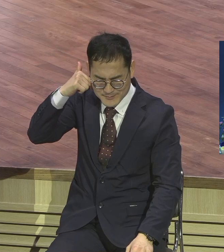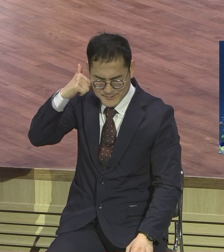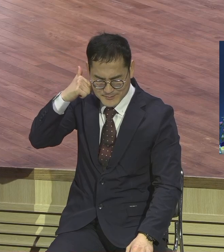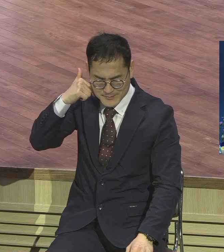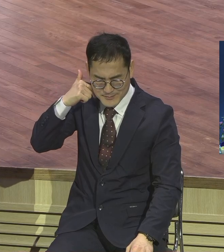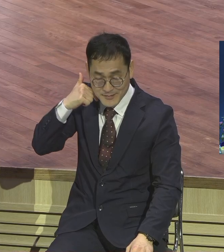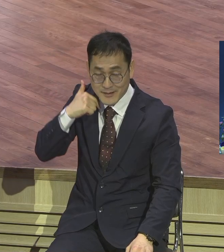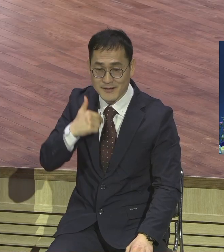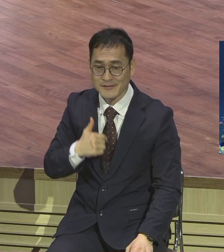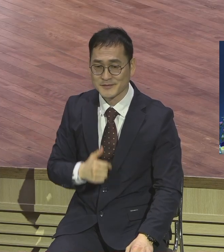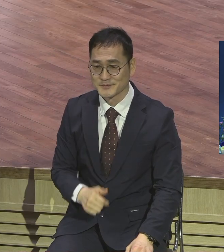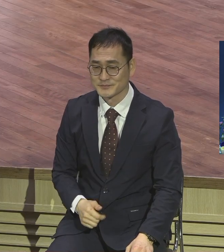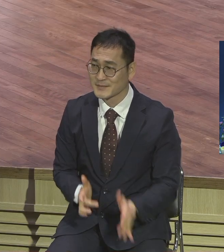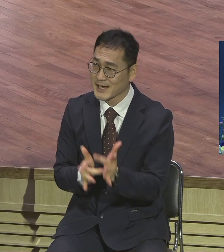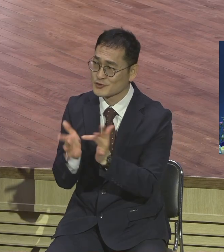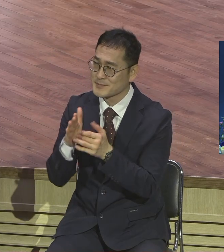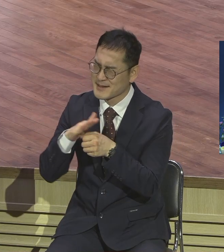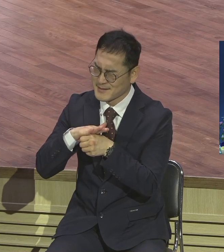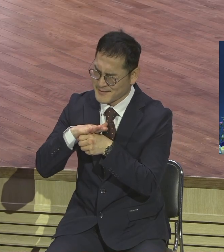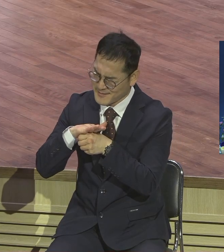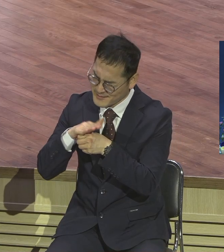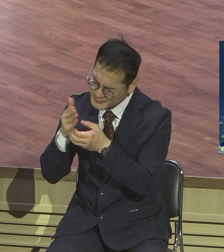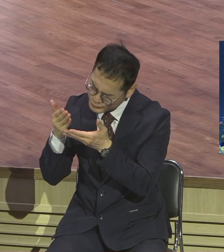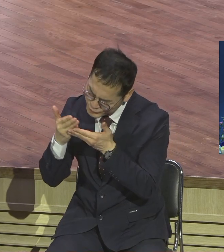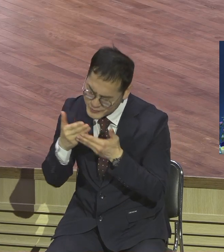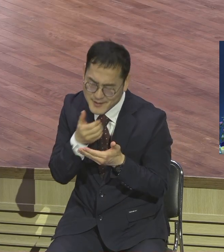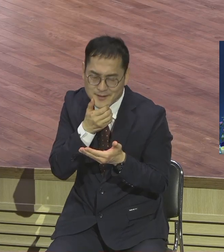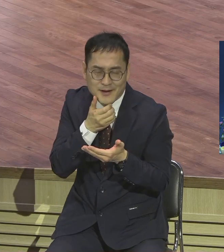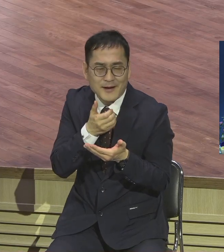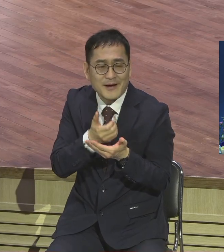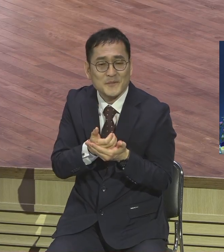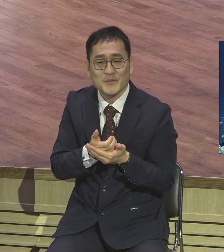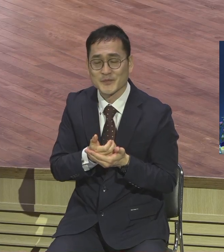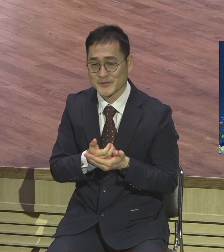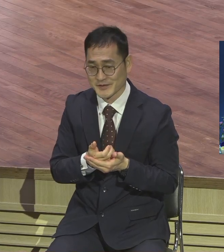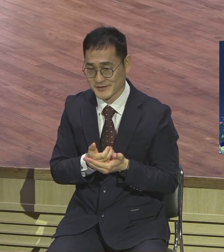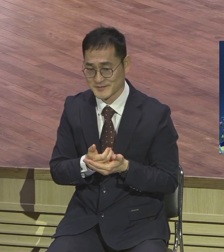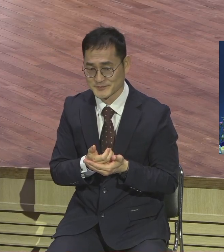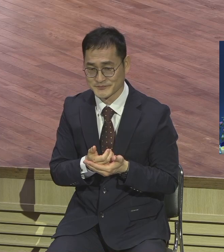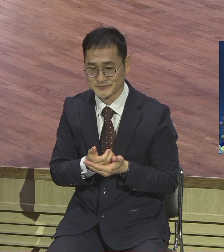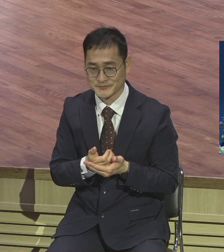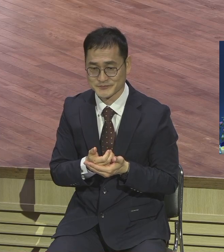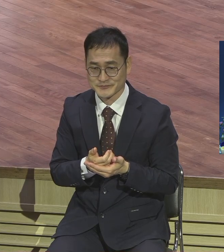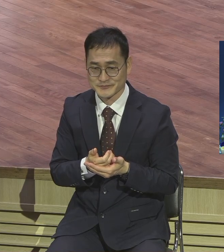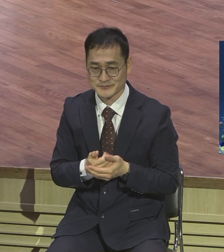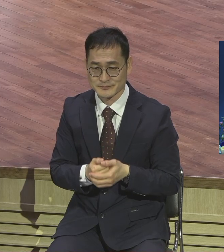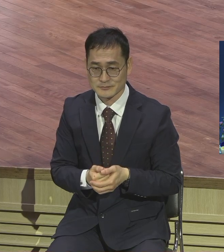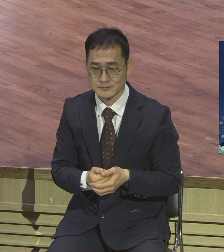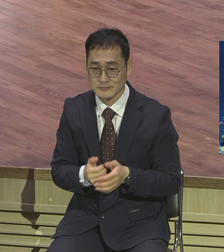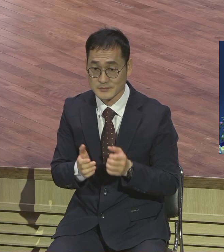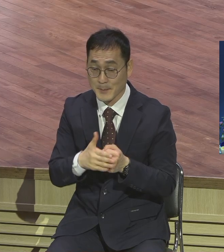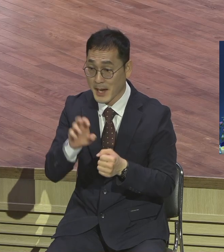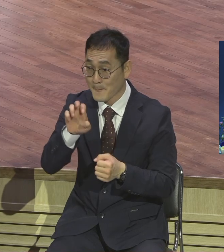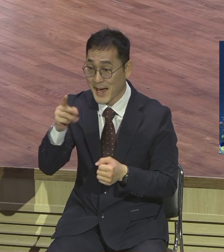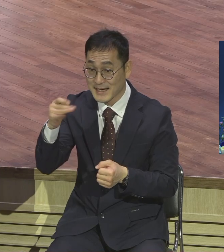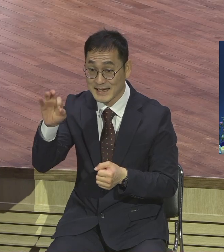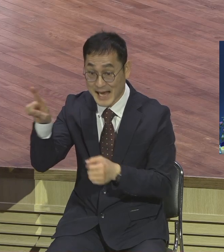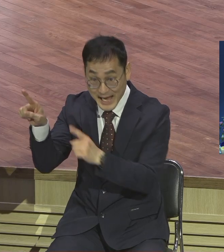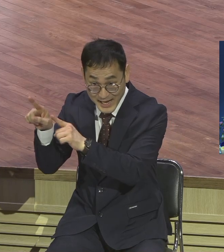예수님이 나를 너무 사랑하시는구나 그래서 예수님을 사랑하게 됐어요 그래서 막달라 마리아로부터 부활 소식을 듣고